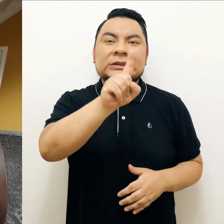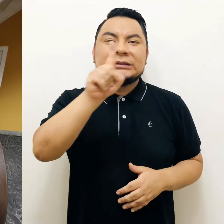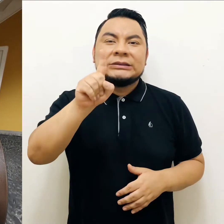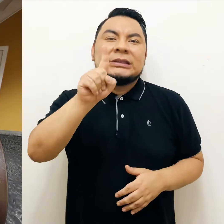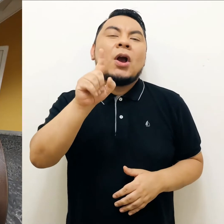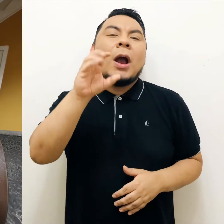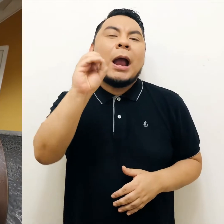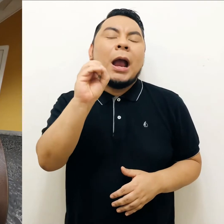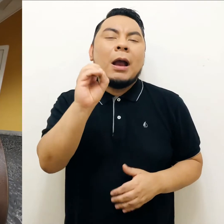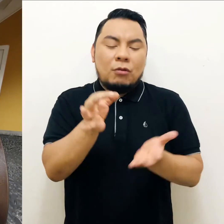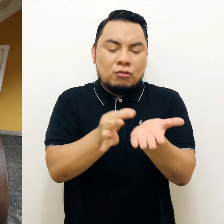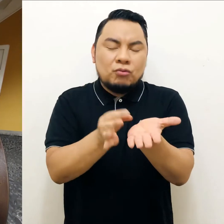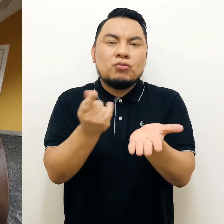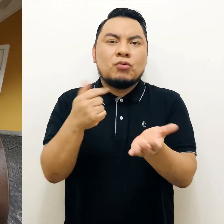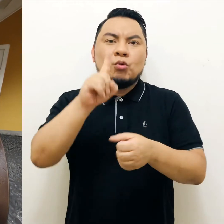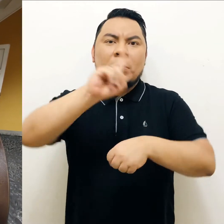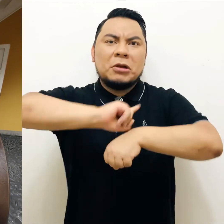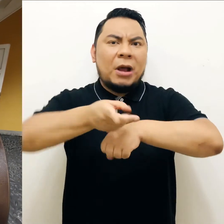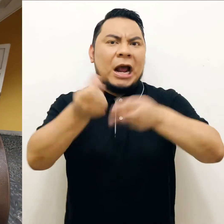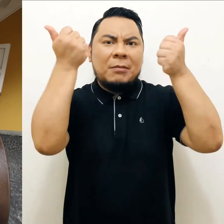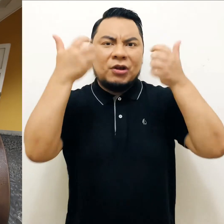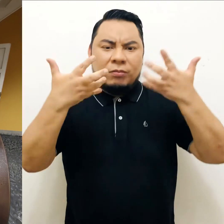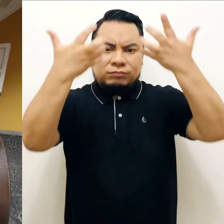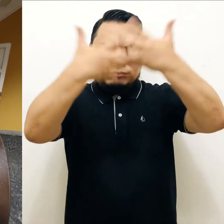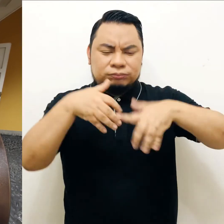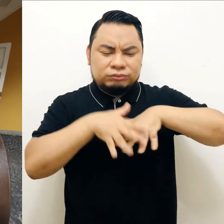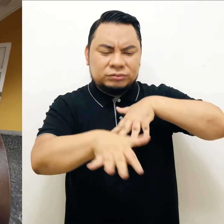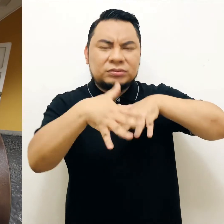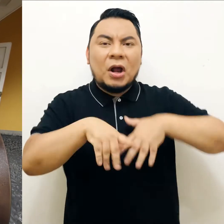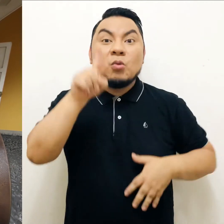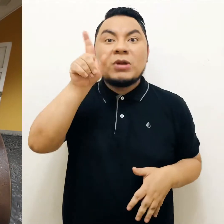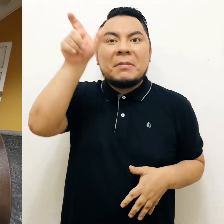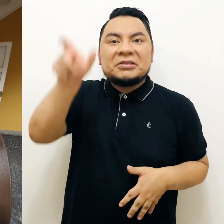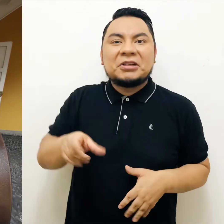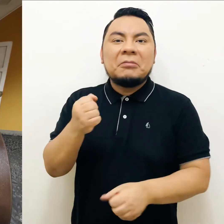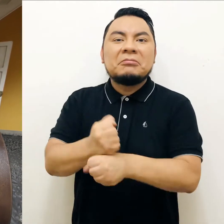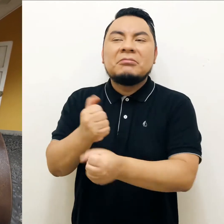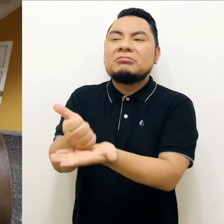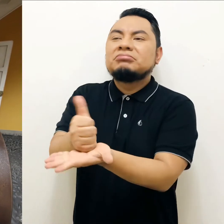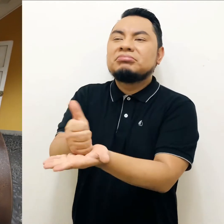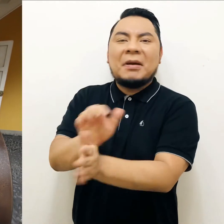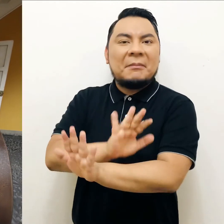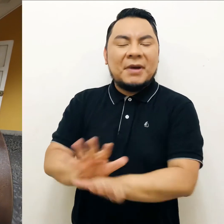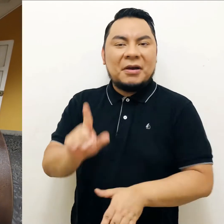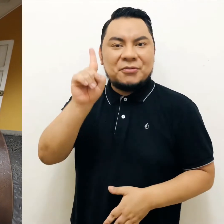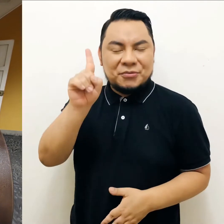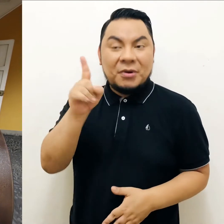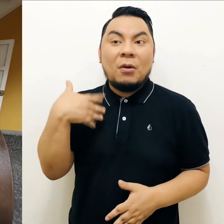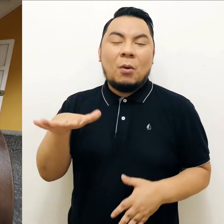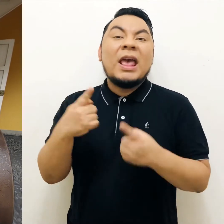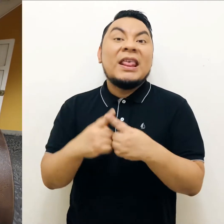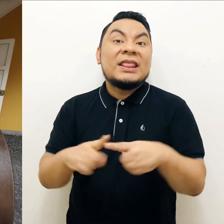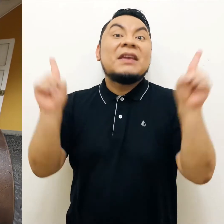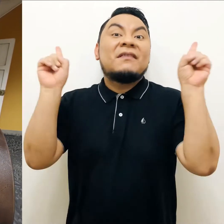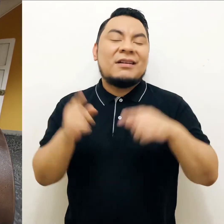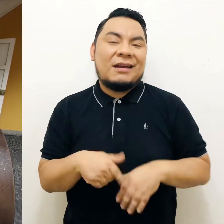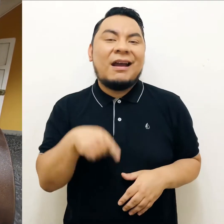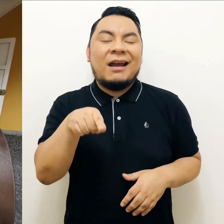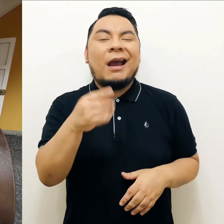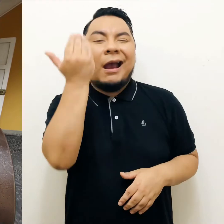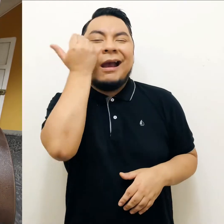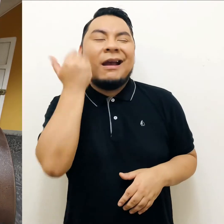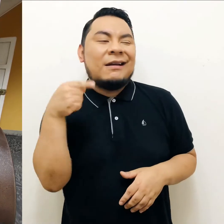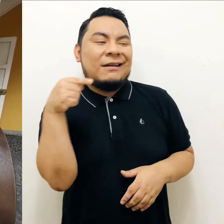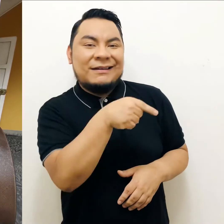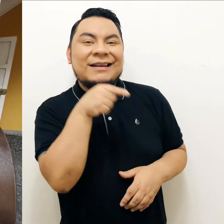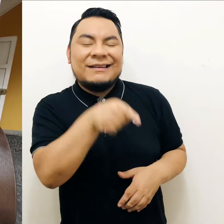y 110 monedas por minuto y podía ser operada por una sola persona, lo cual significó una gran diferencia con la